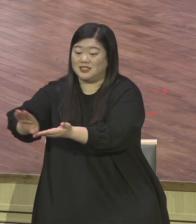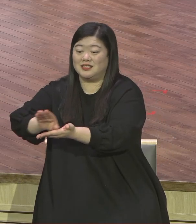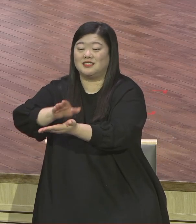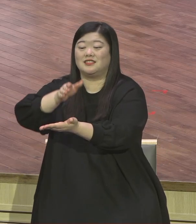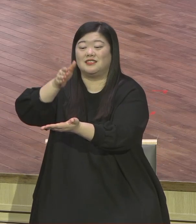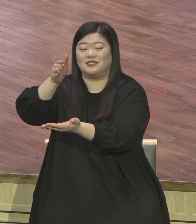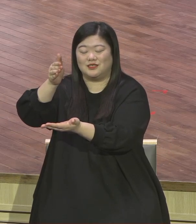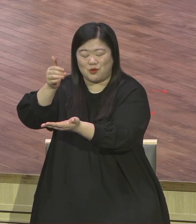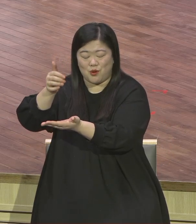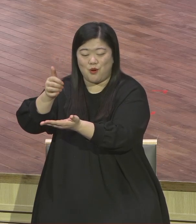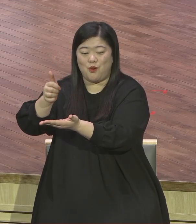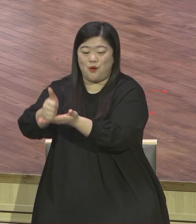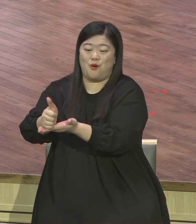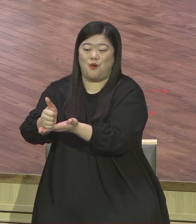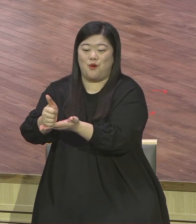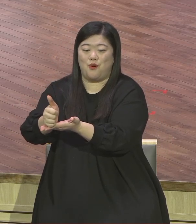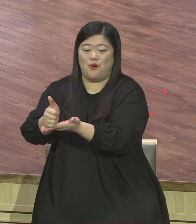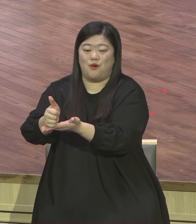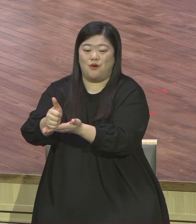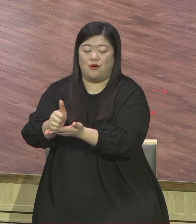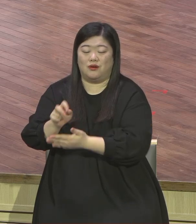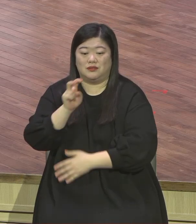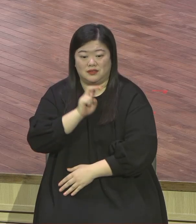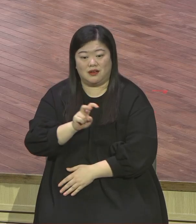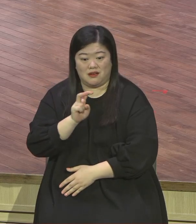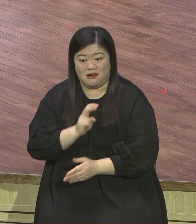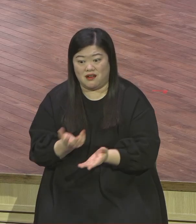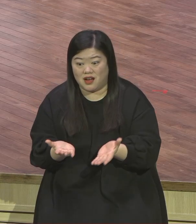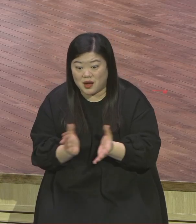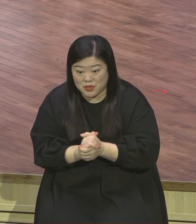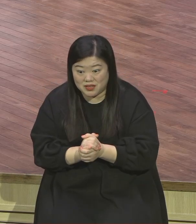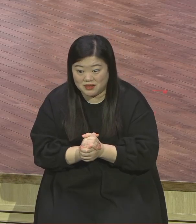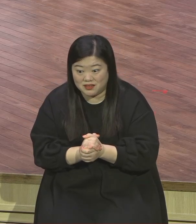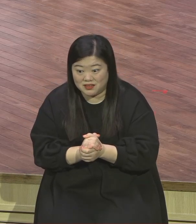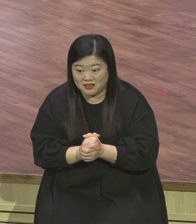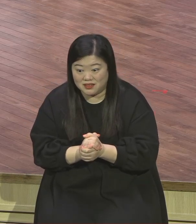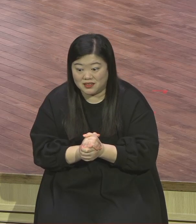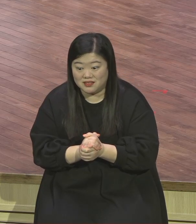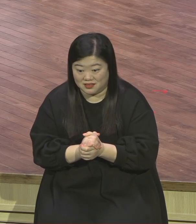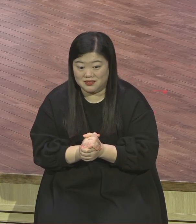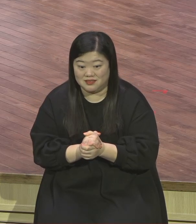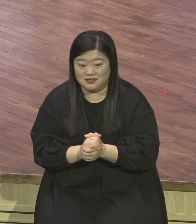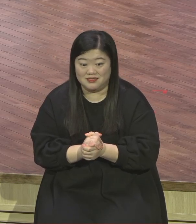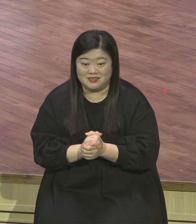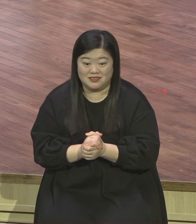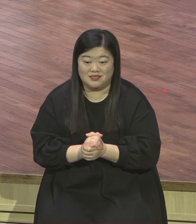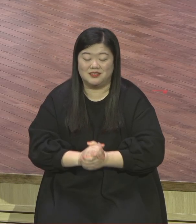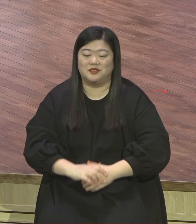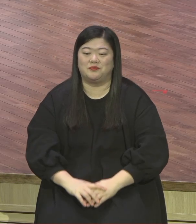그리스도 그리스도 아멘 정말